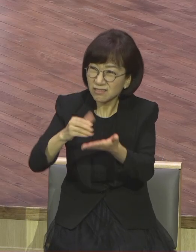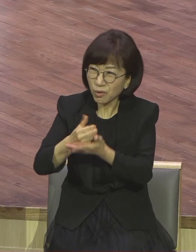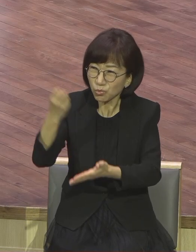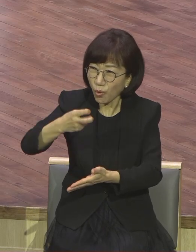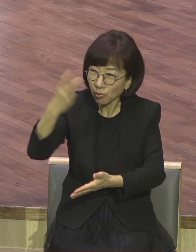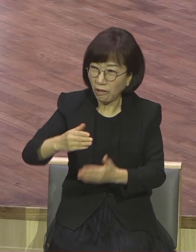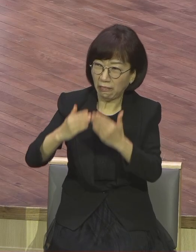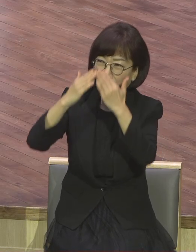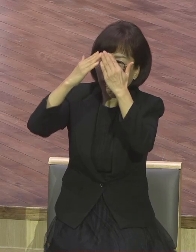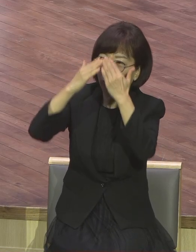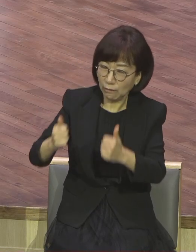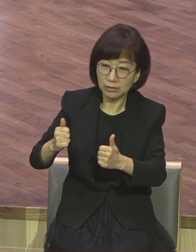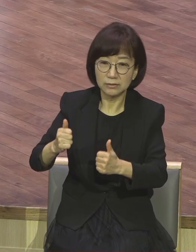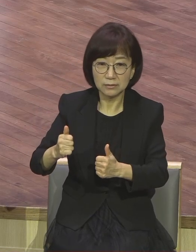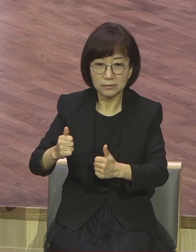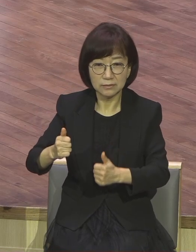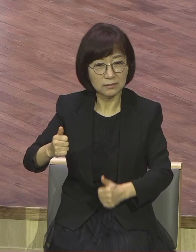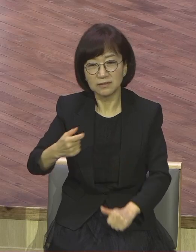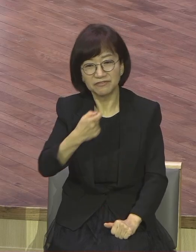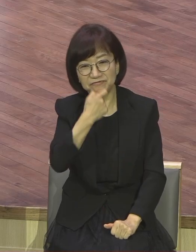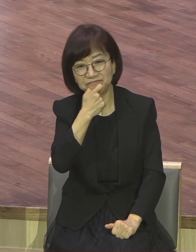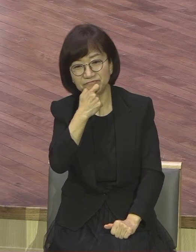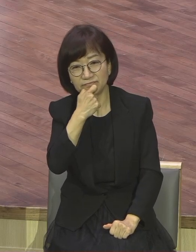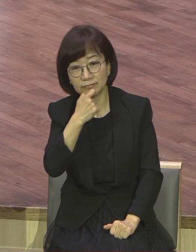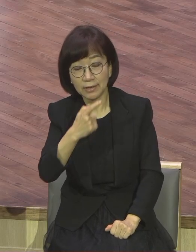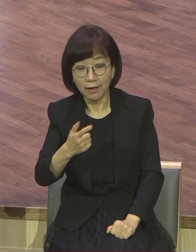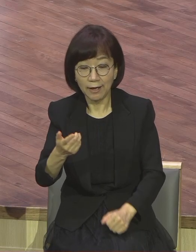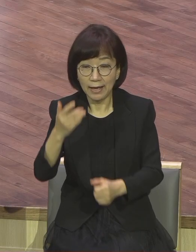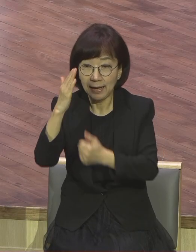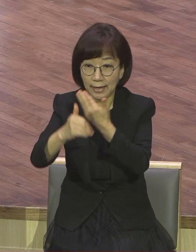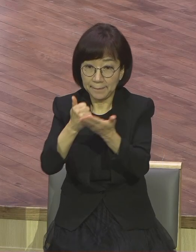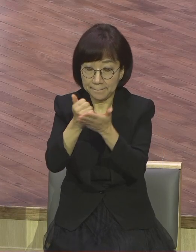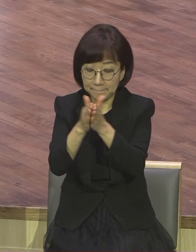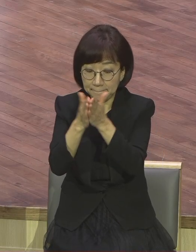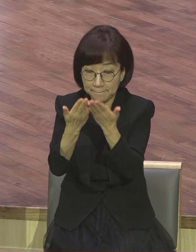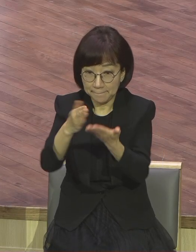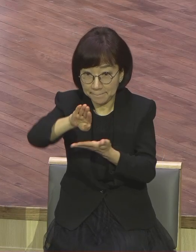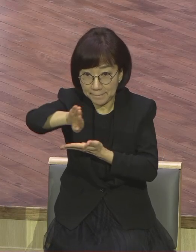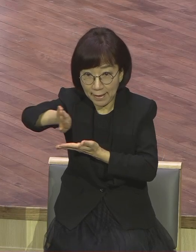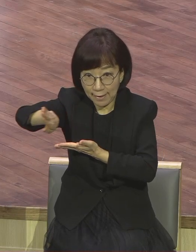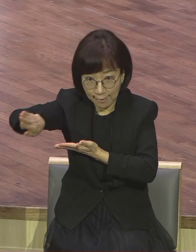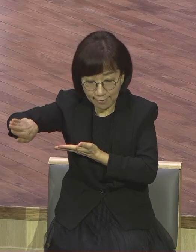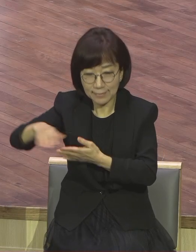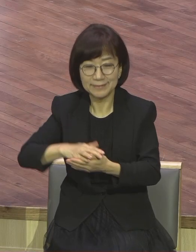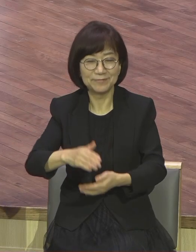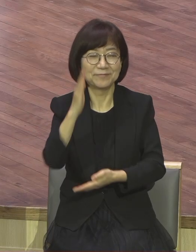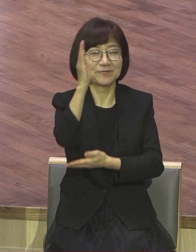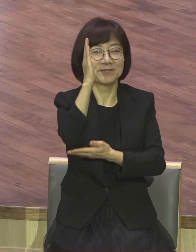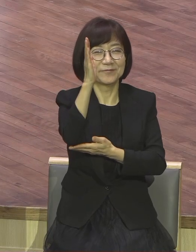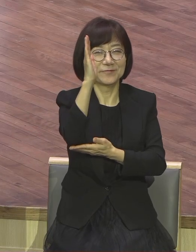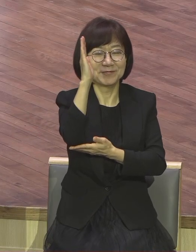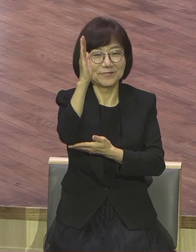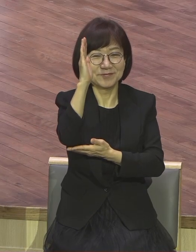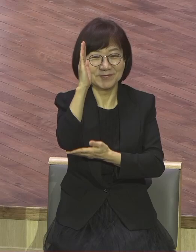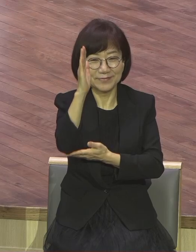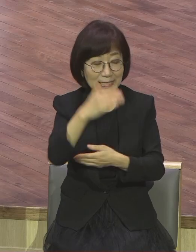원색적 메시지 듣기 싫어합니다. 성경적인 말을 듣기 싫어합니다. 강단에서 다 사라지고 전부